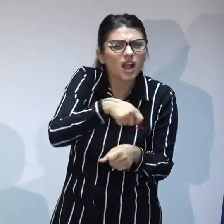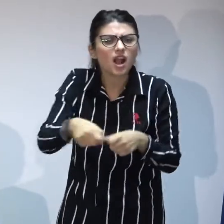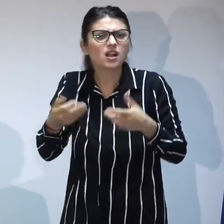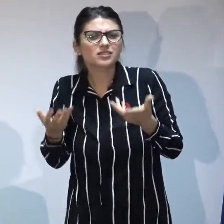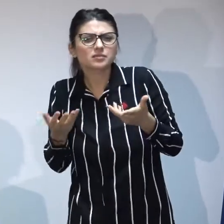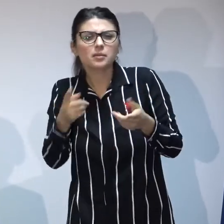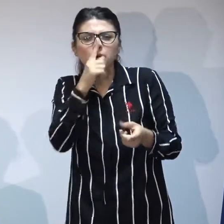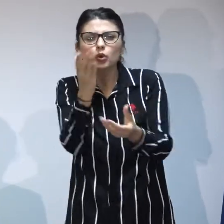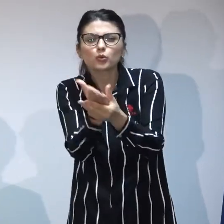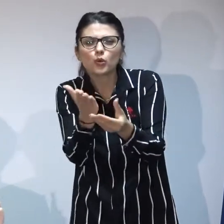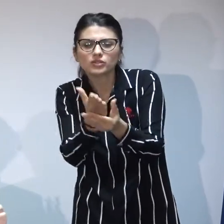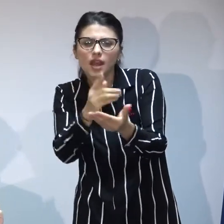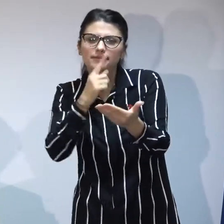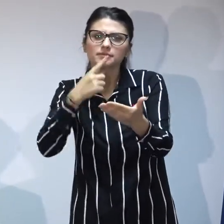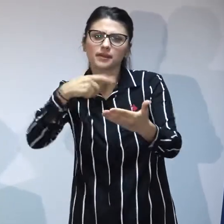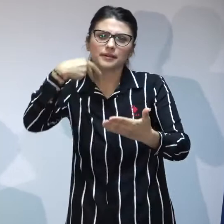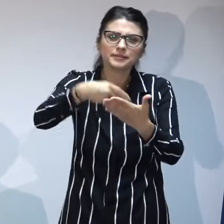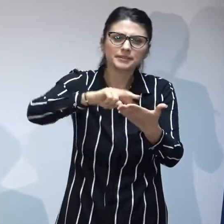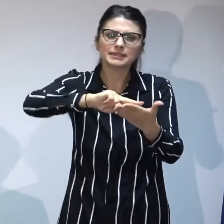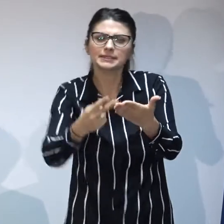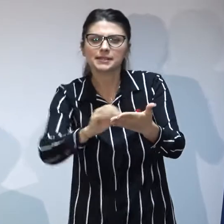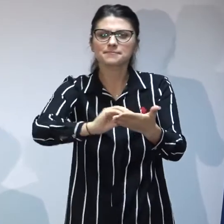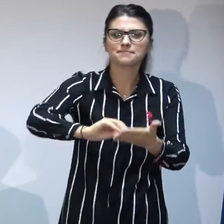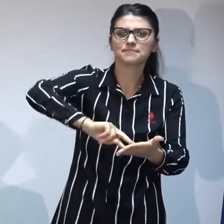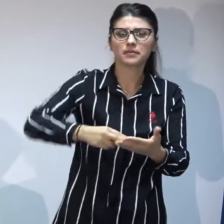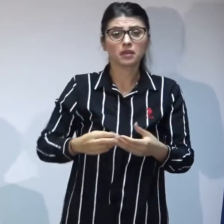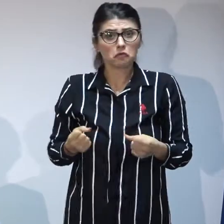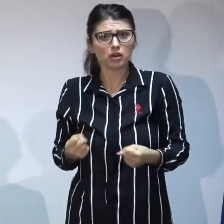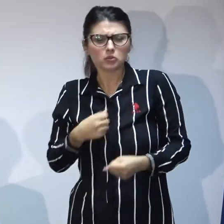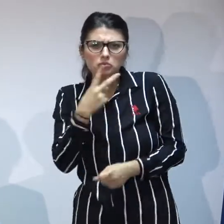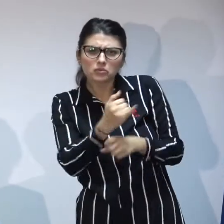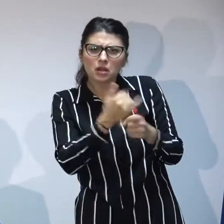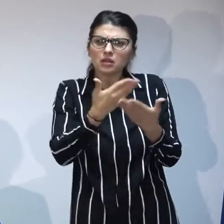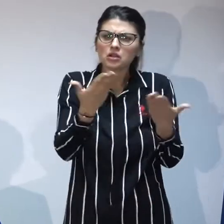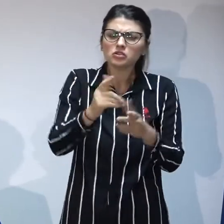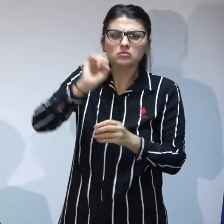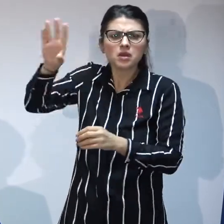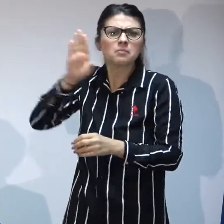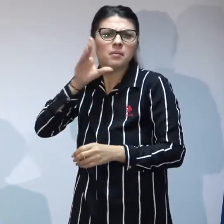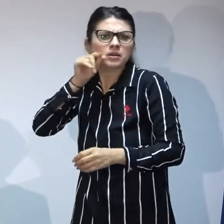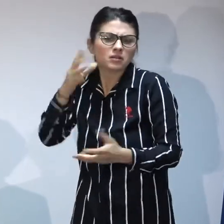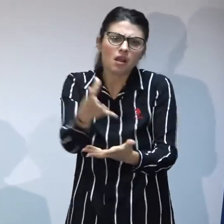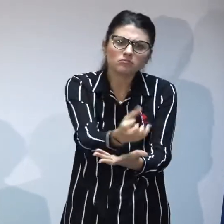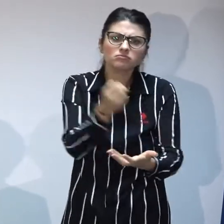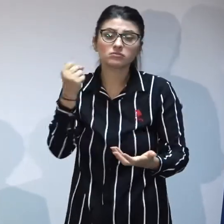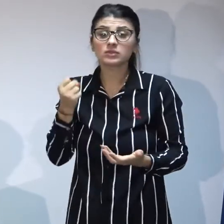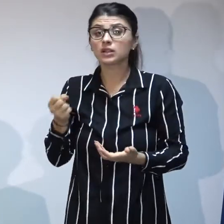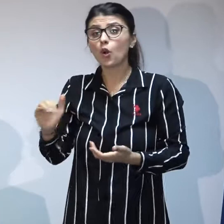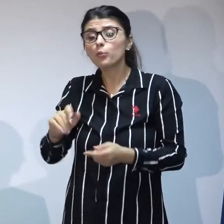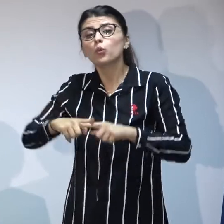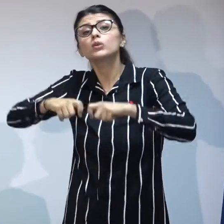dosarele copiilor așa numiți greu adoptabili adică copiii cu dizabilități sau copiii din